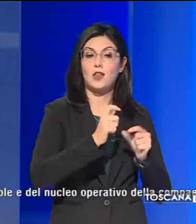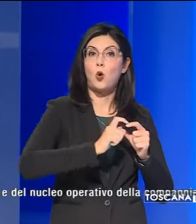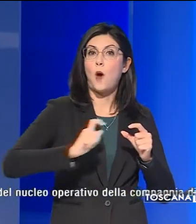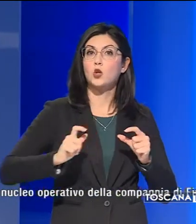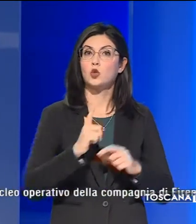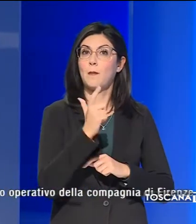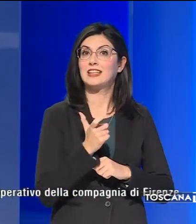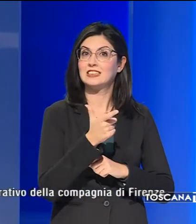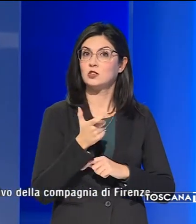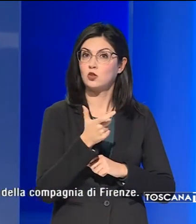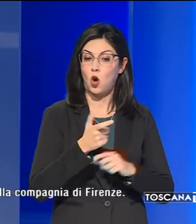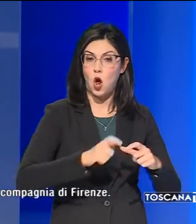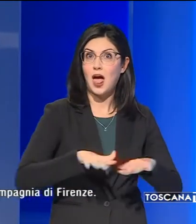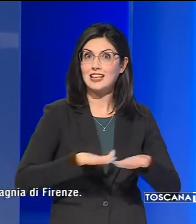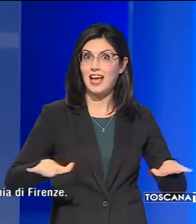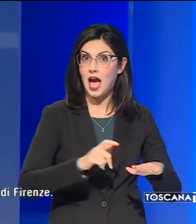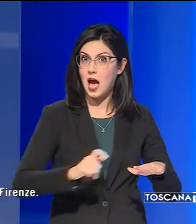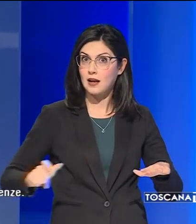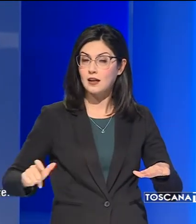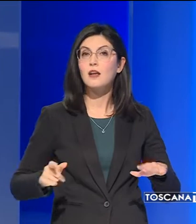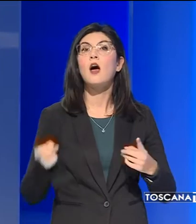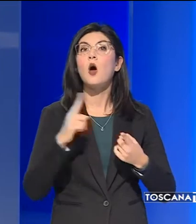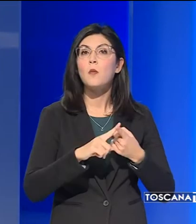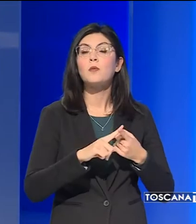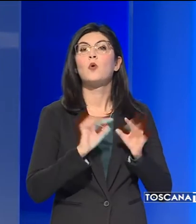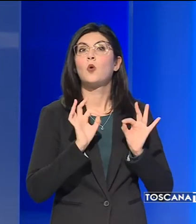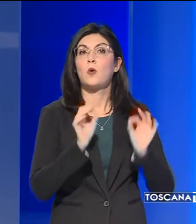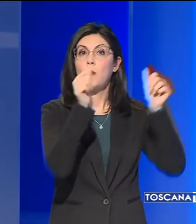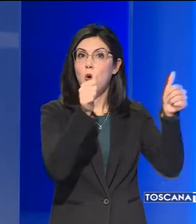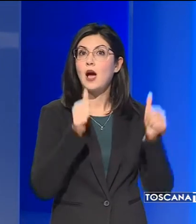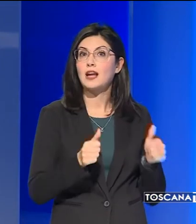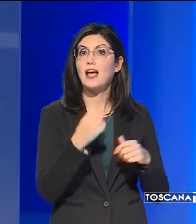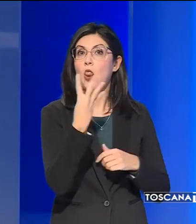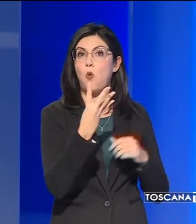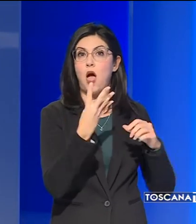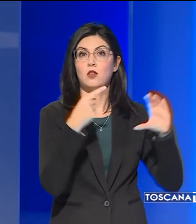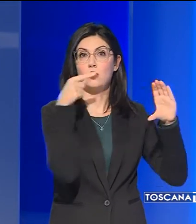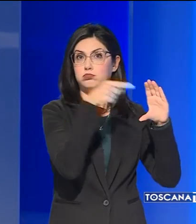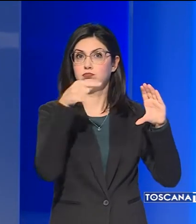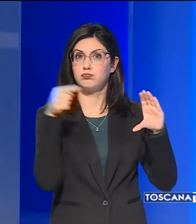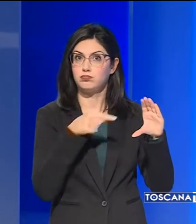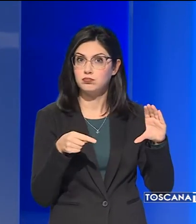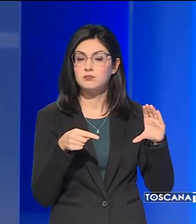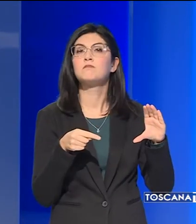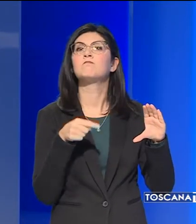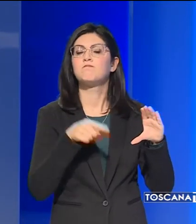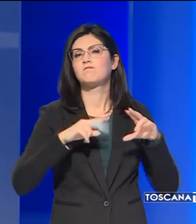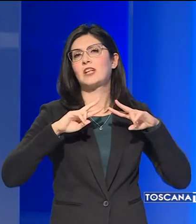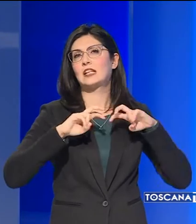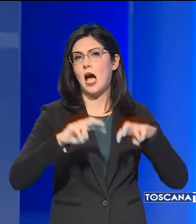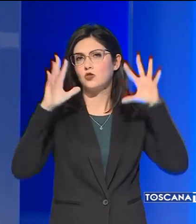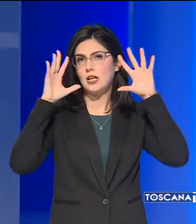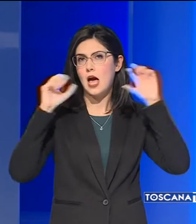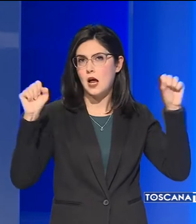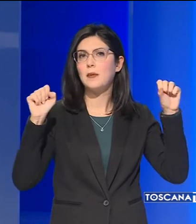pistola a terra e altrettanti fori di proiettile sul cartello. Indagini da parte dei